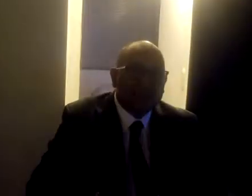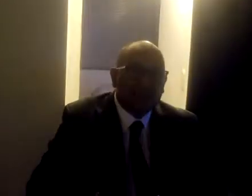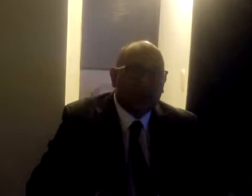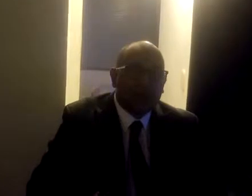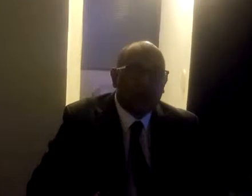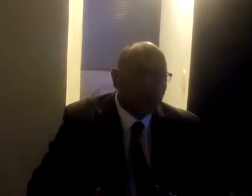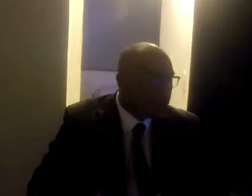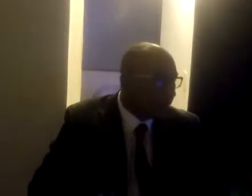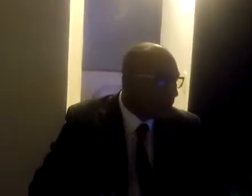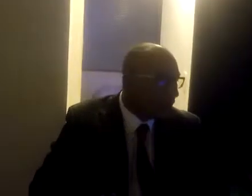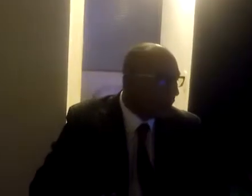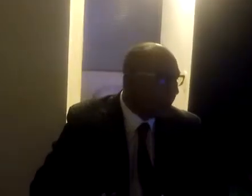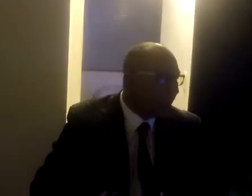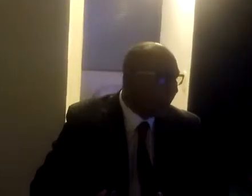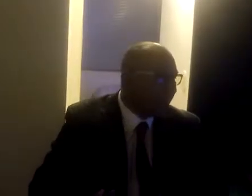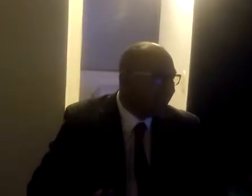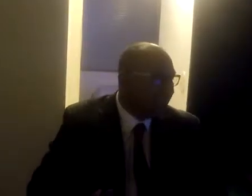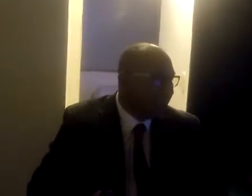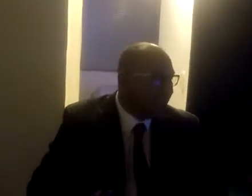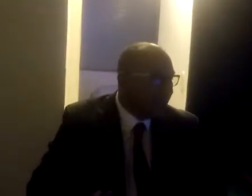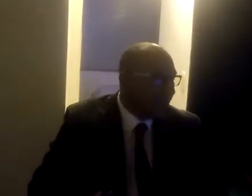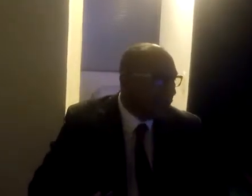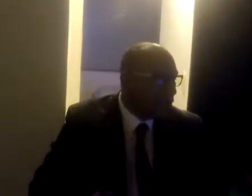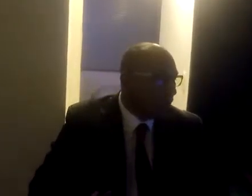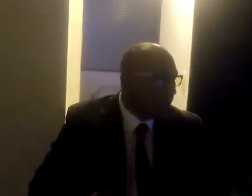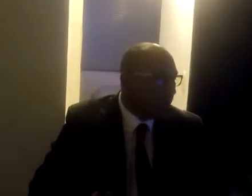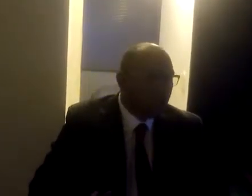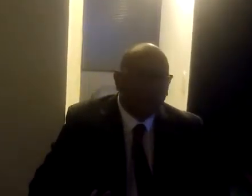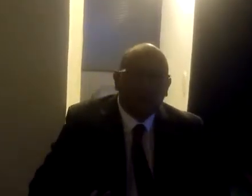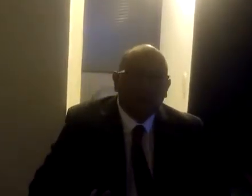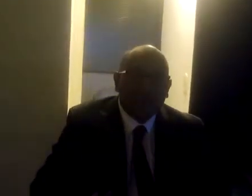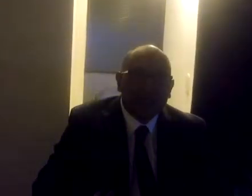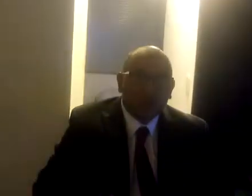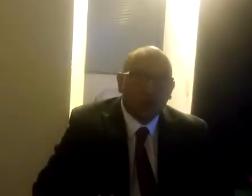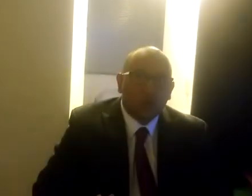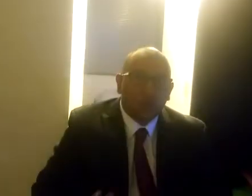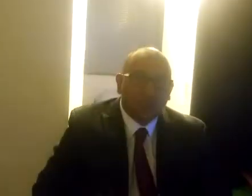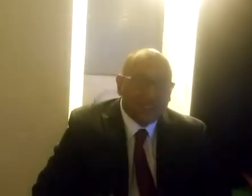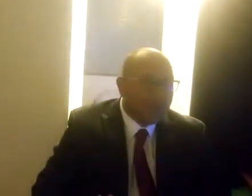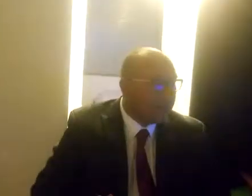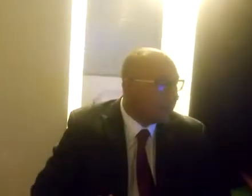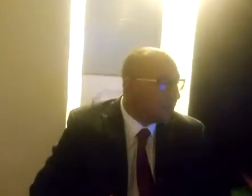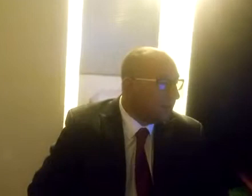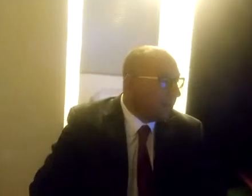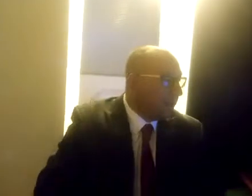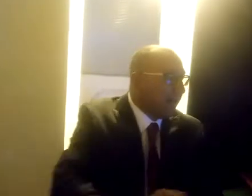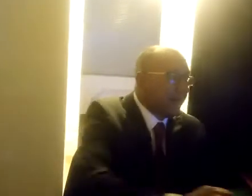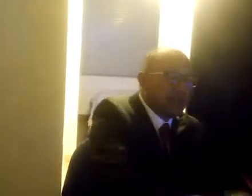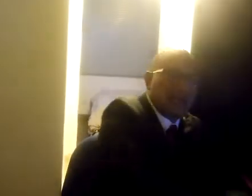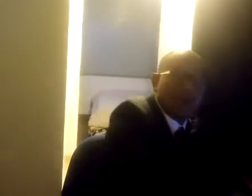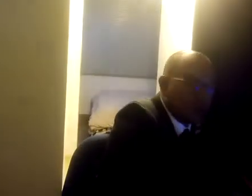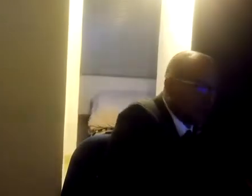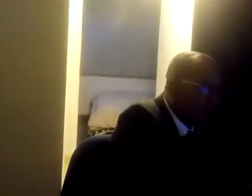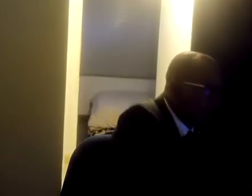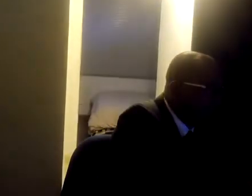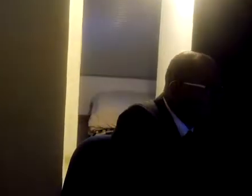instaurar un proyecto el cual pretende a Europa como una nación unida para evitar nuevos conflictos.